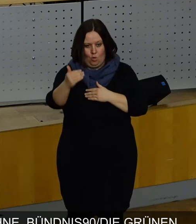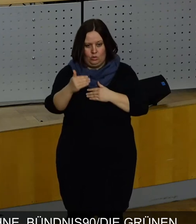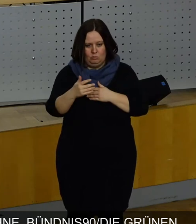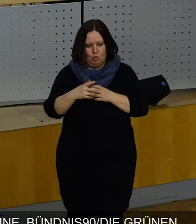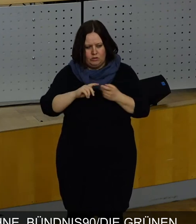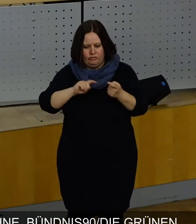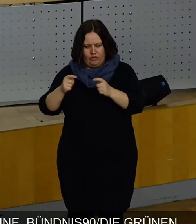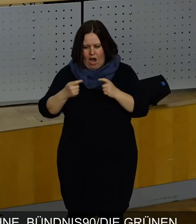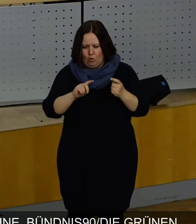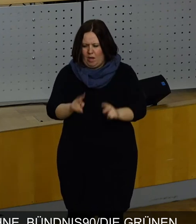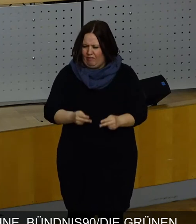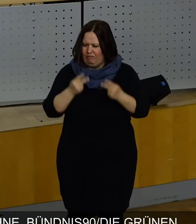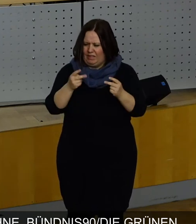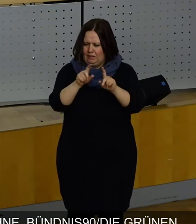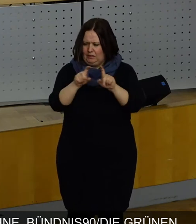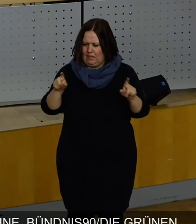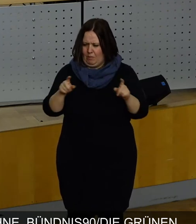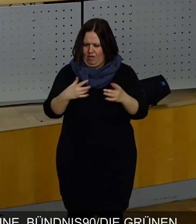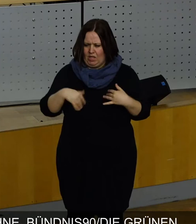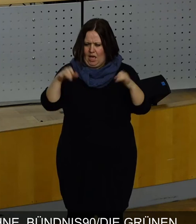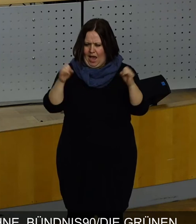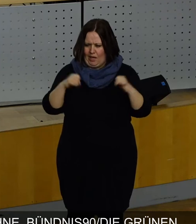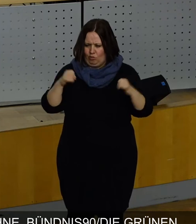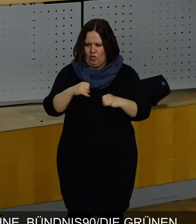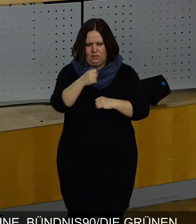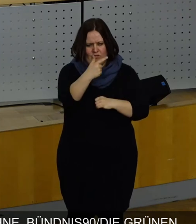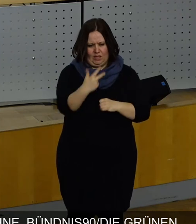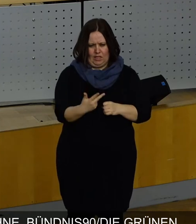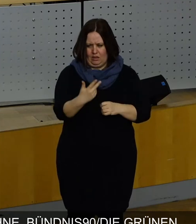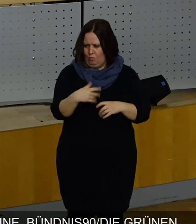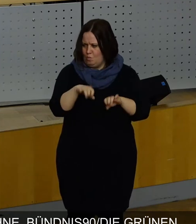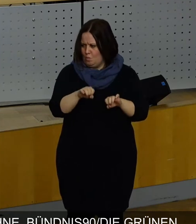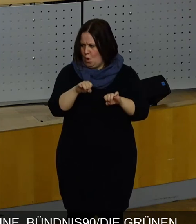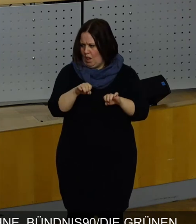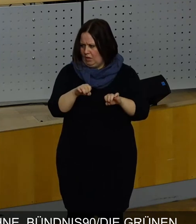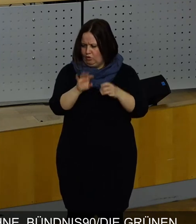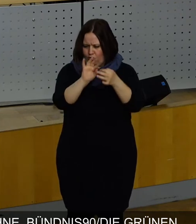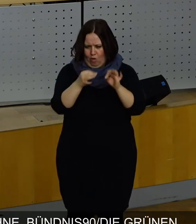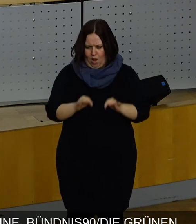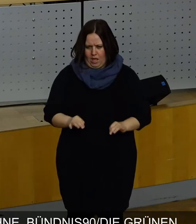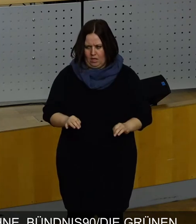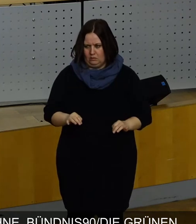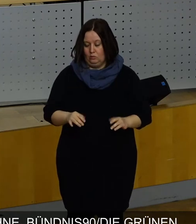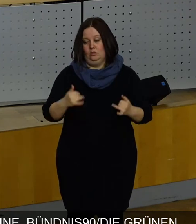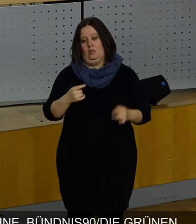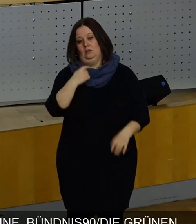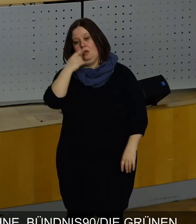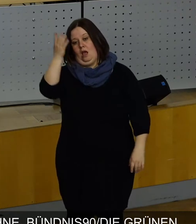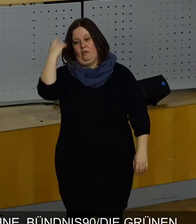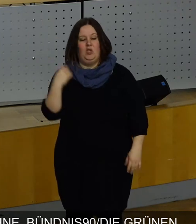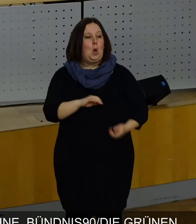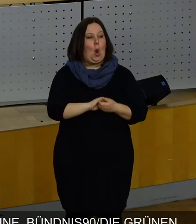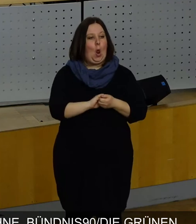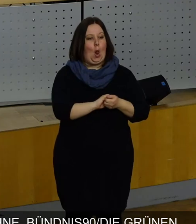Verhandlungen bei einem wichtigen Thema eine Einigung von zwei Dritteln dieses Stadtrats zu formulieren, heißt es wieder, es ist